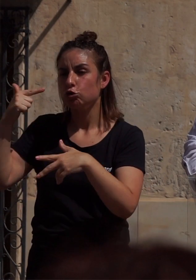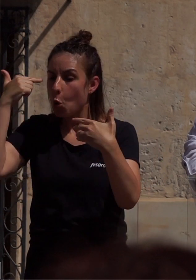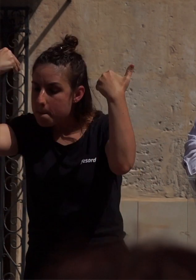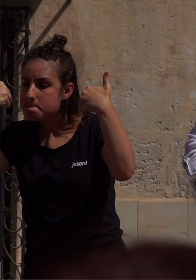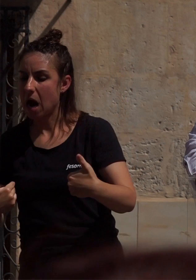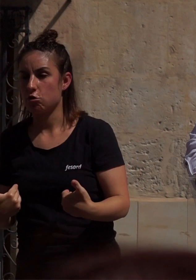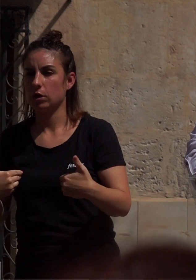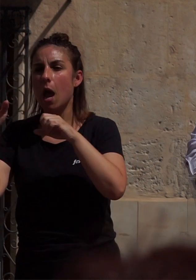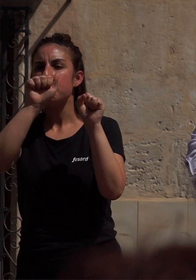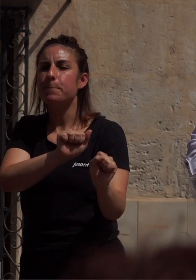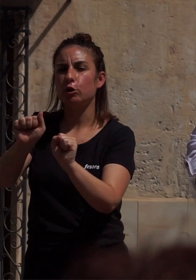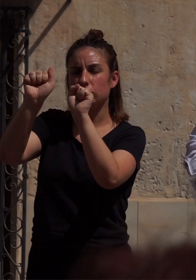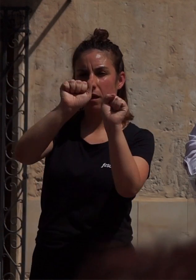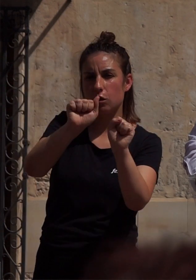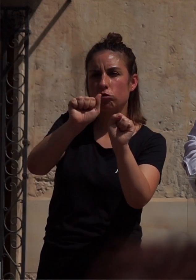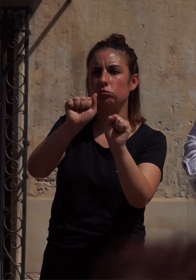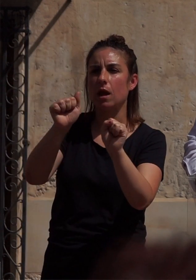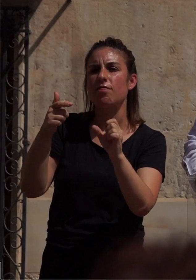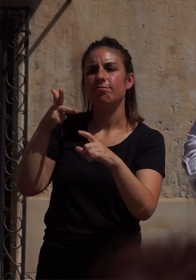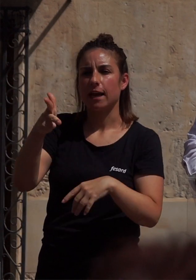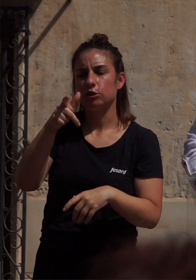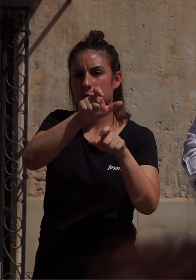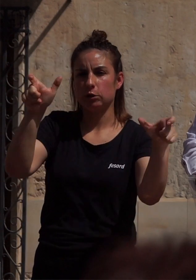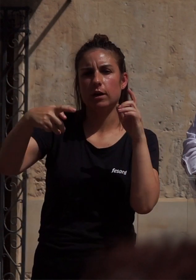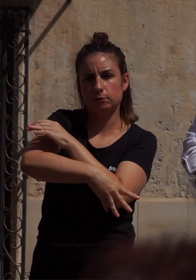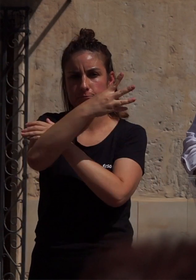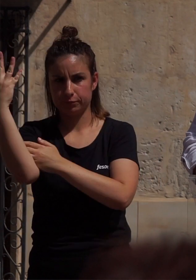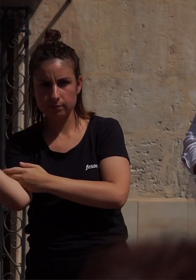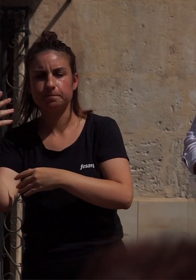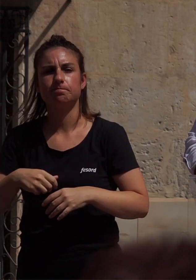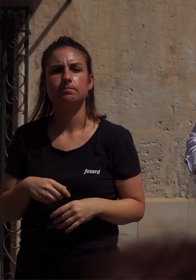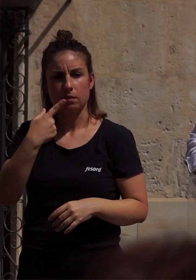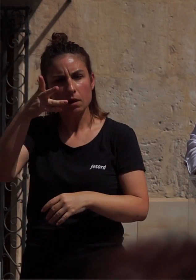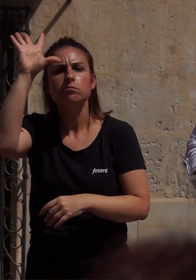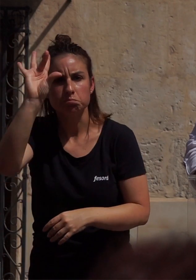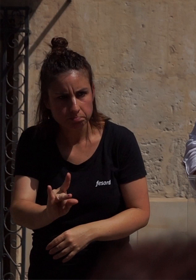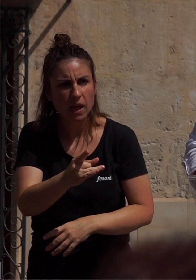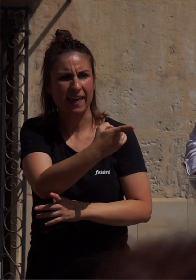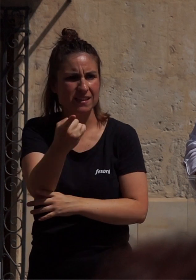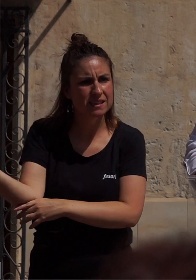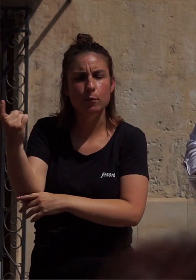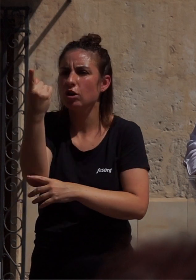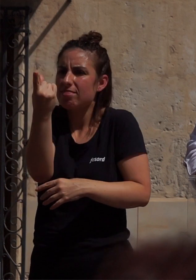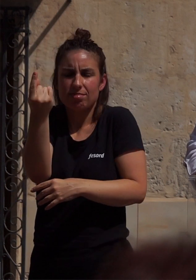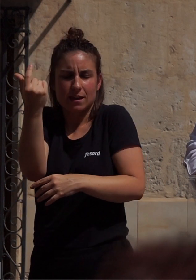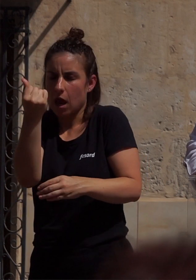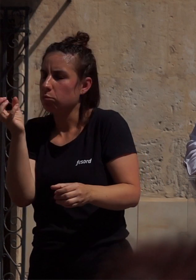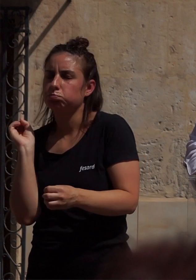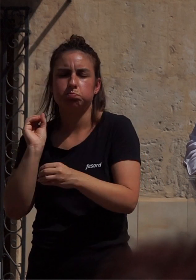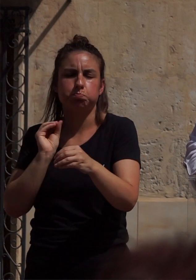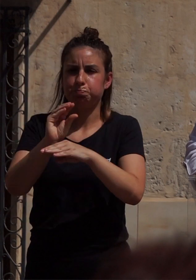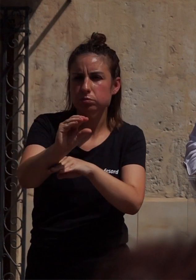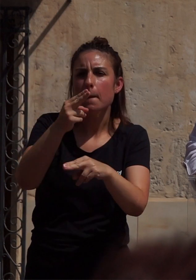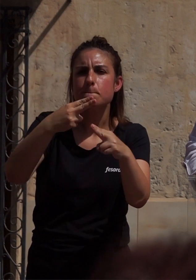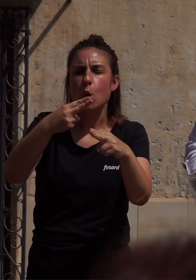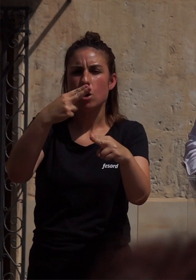derechos fundamentales de las personas LGTBIQ. Ratificamos la necesidad de invertir en políticas en favor de la